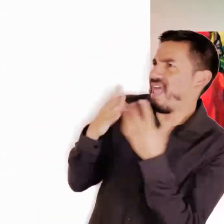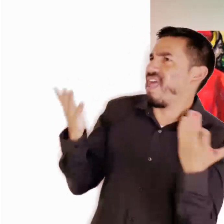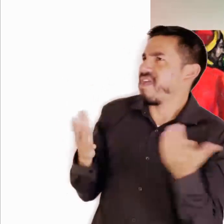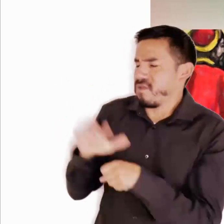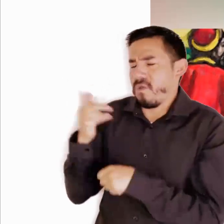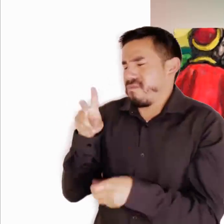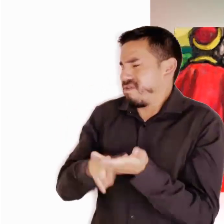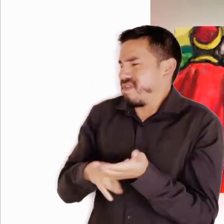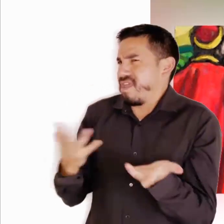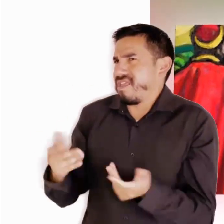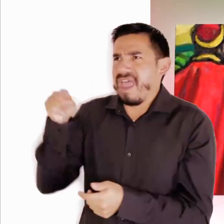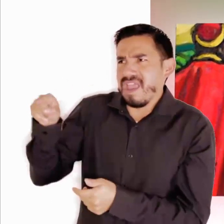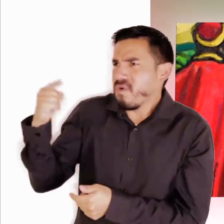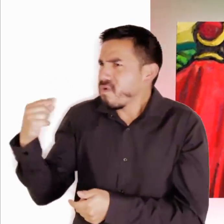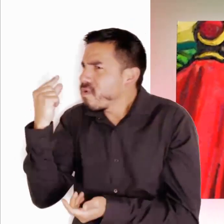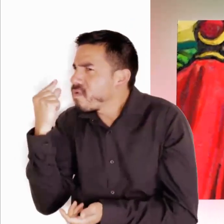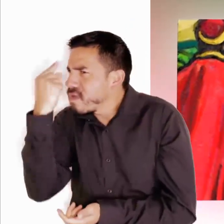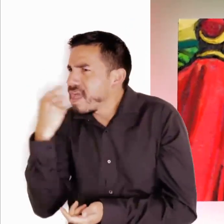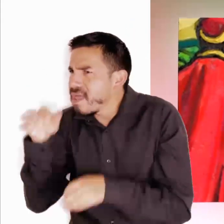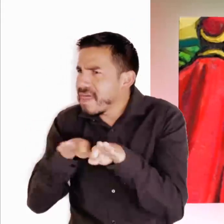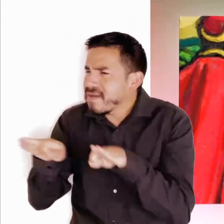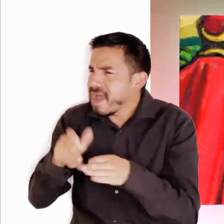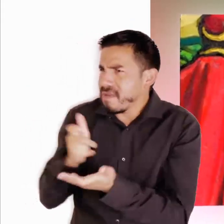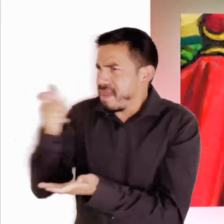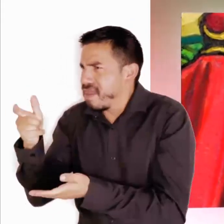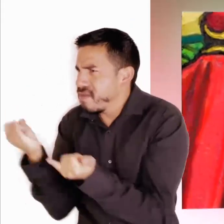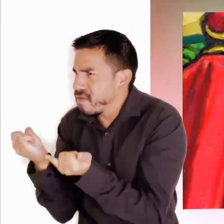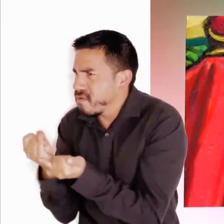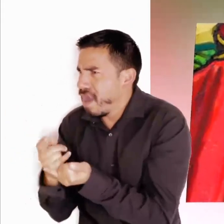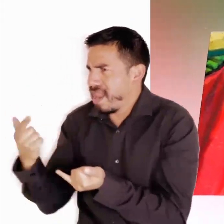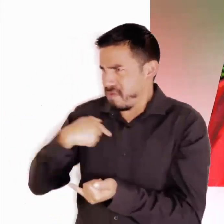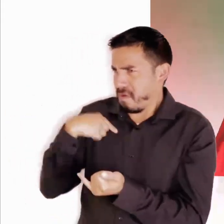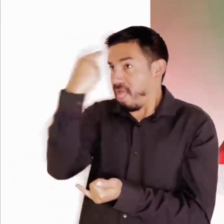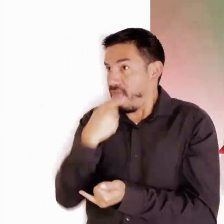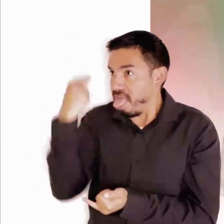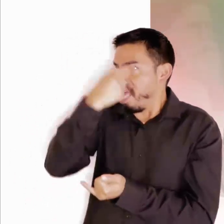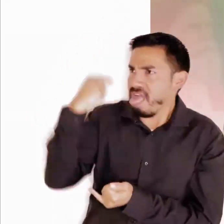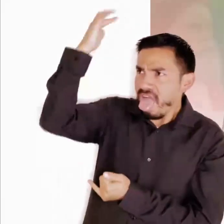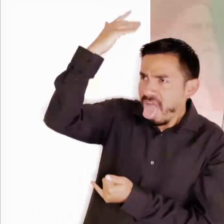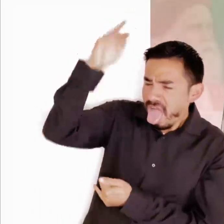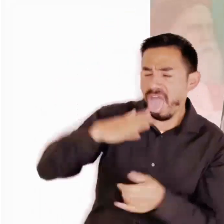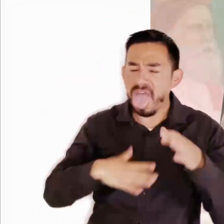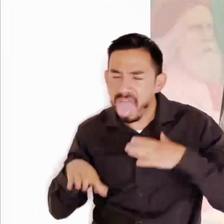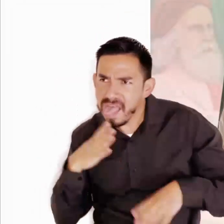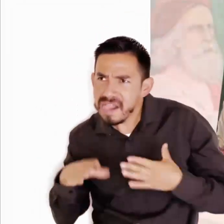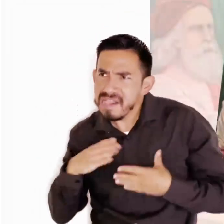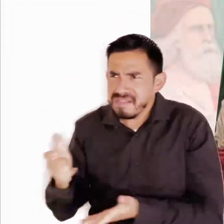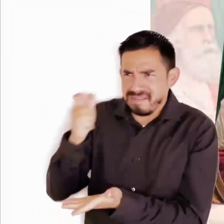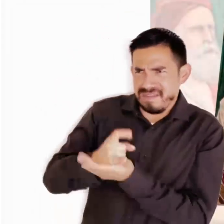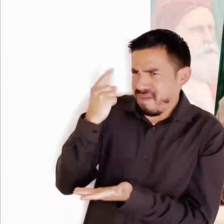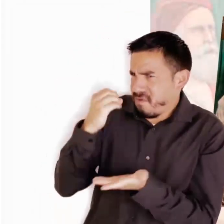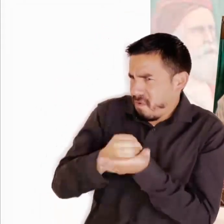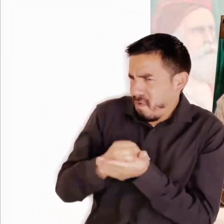reclamarle al propietario diciéndole, Esos que llegaron al último solo trabajaron una hora y sin embargo les pagas lo mismo que a nosotros